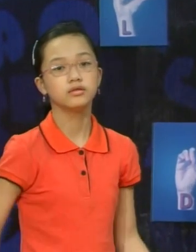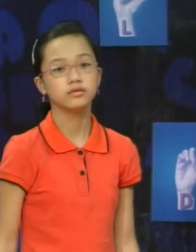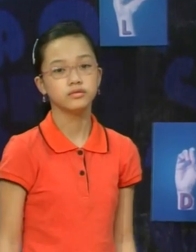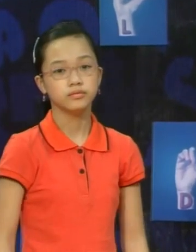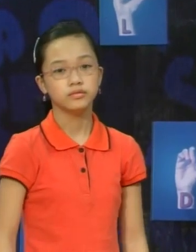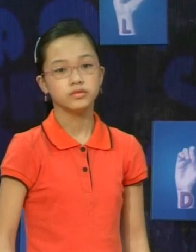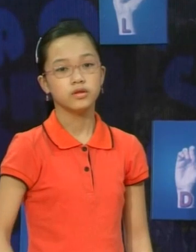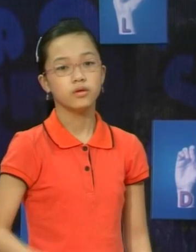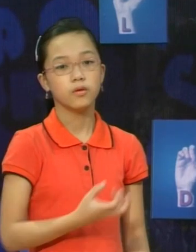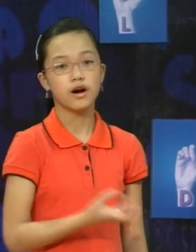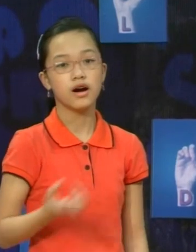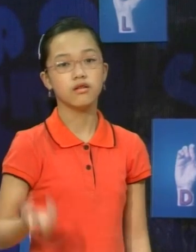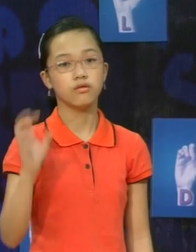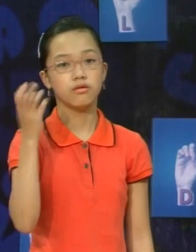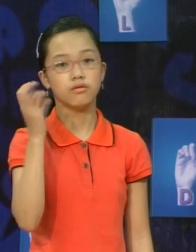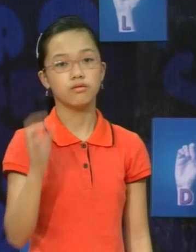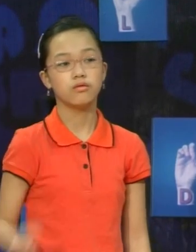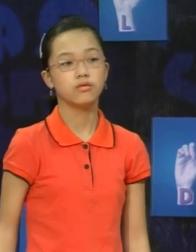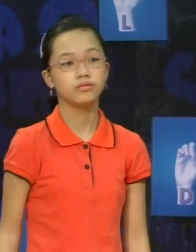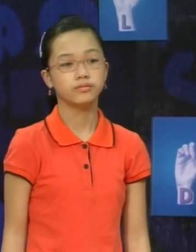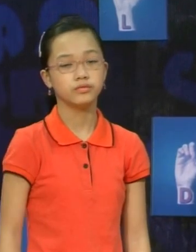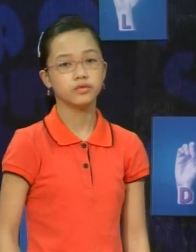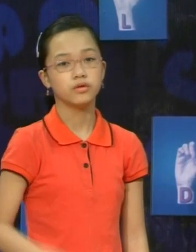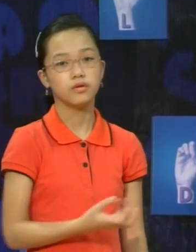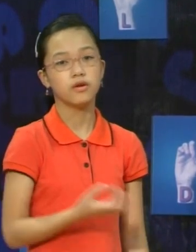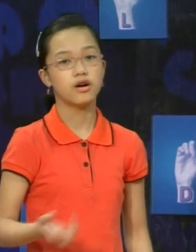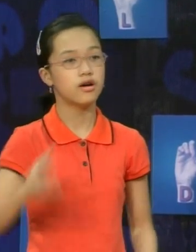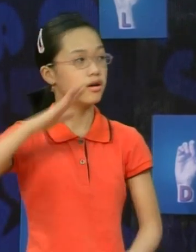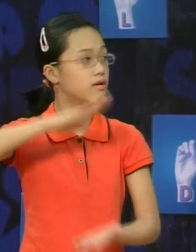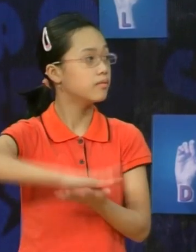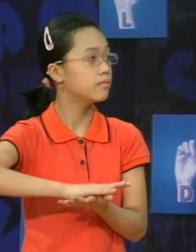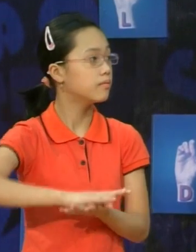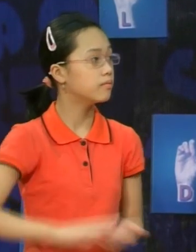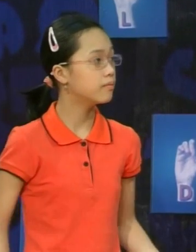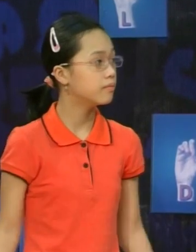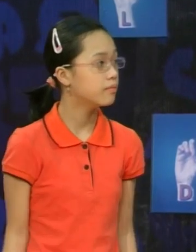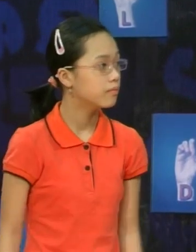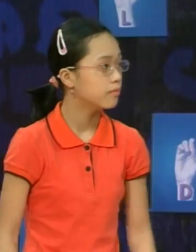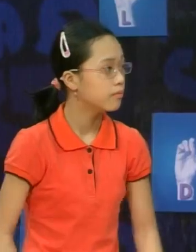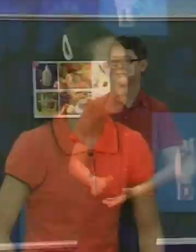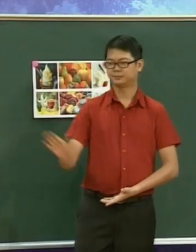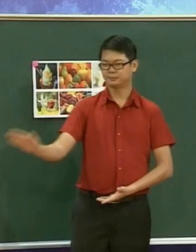Bạn thích uống trà này Bạn thích uống sinh tố nữa Và cả đứa hoa quả nữa đấy